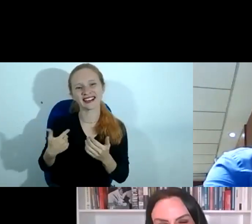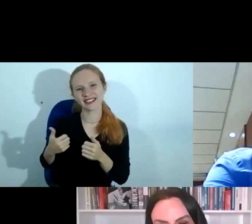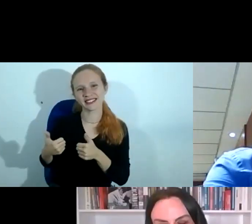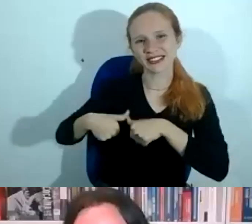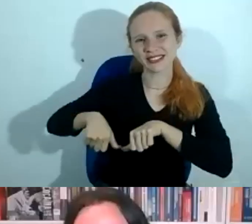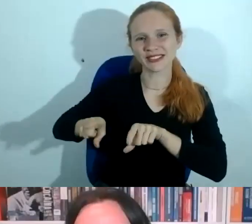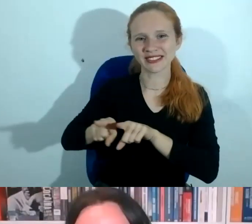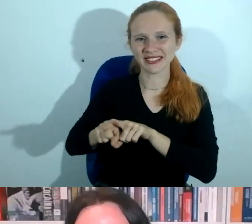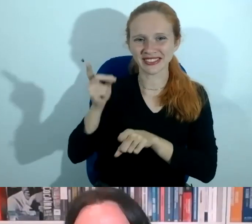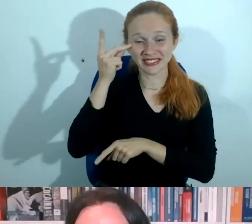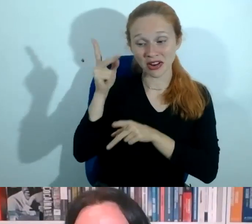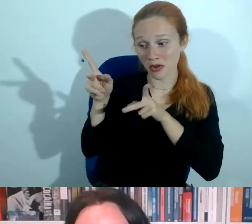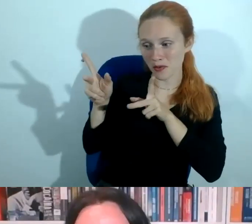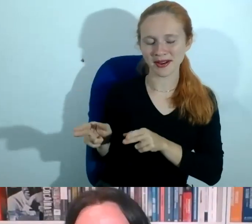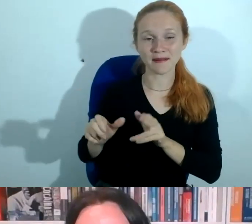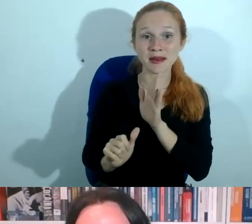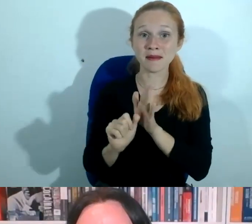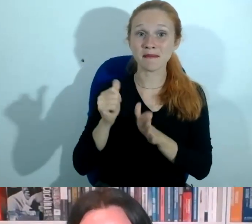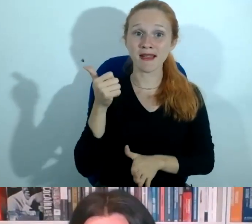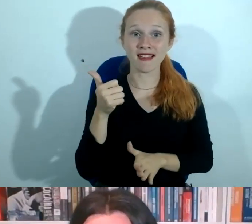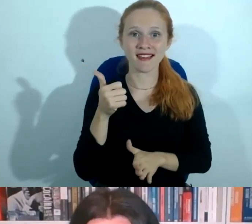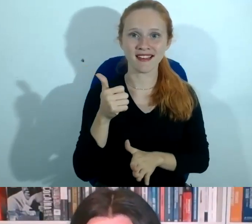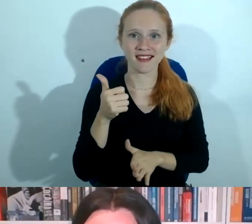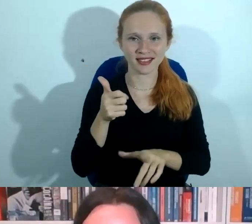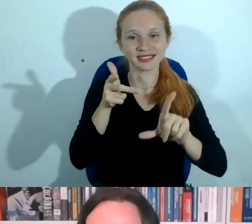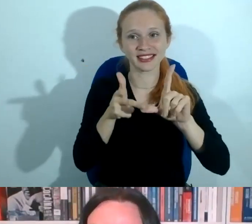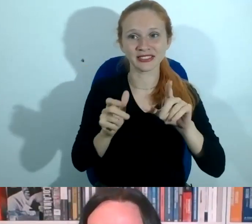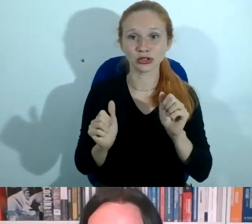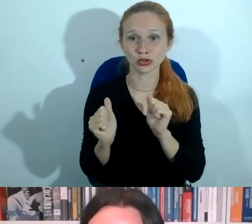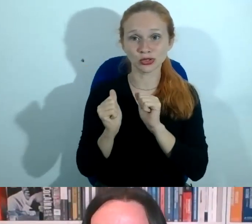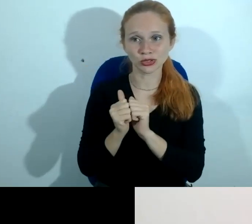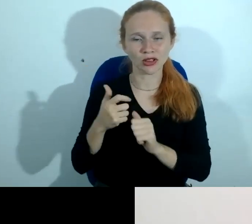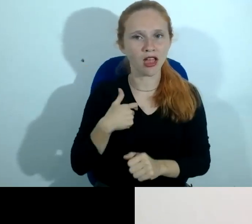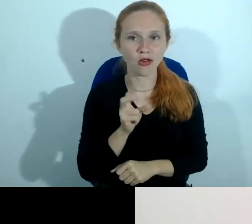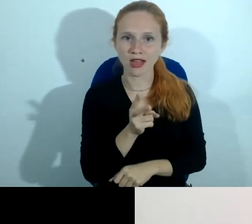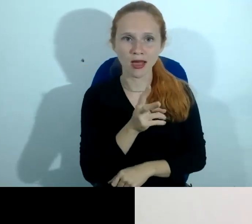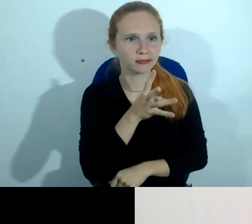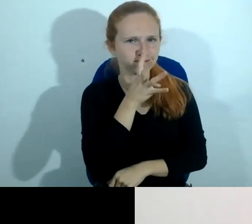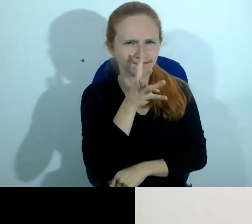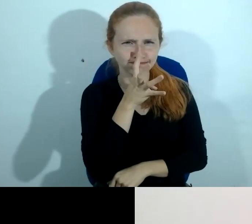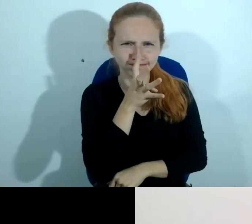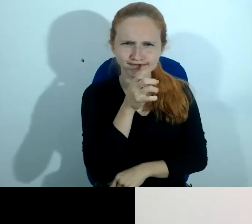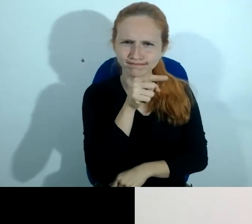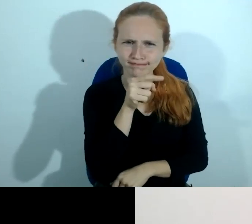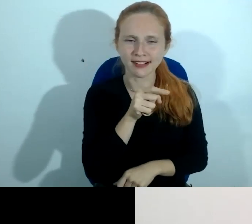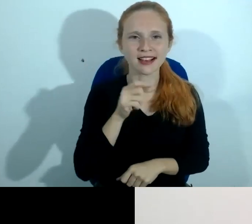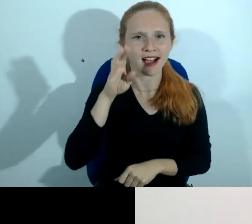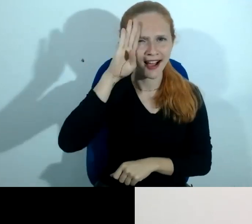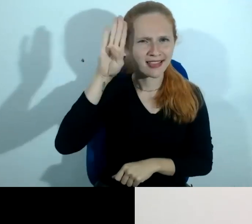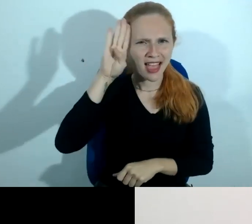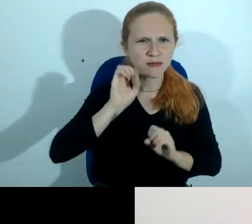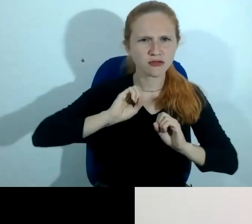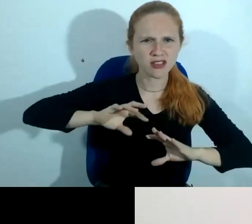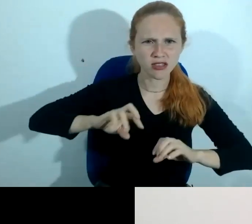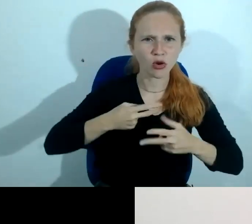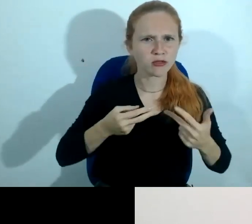Paulo, que tem muita alegria. É o primeiro painel que a gente tem acesso juntos. Acompanho muito a parte acadêmica da doutora Ivana. Fico muito honrado,